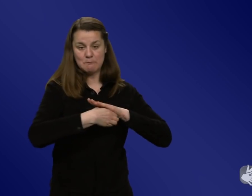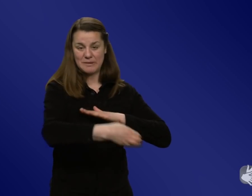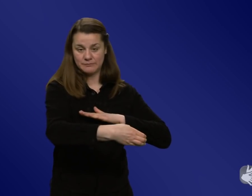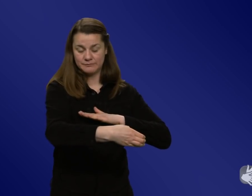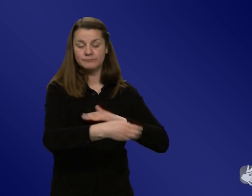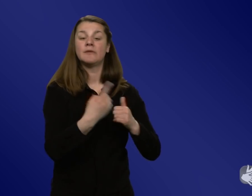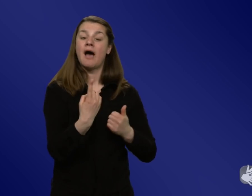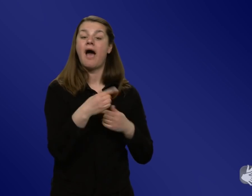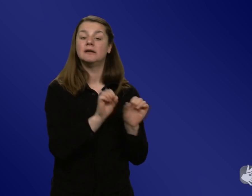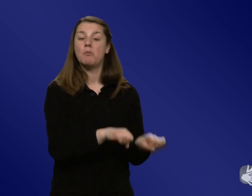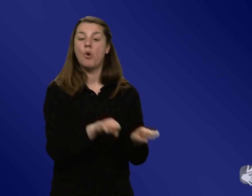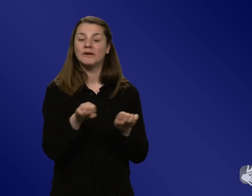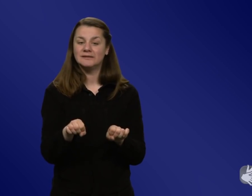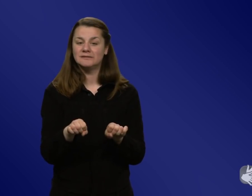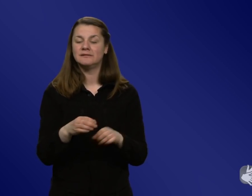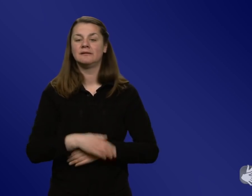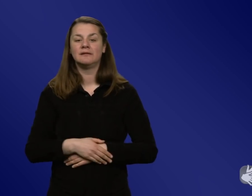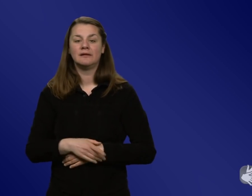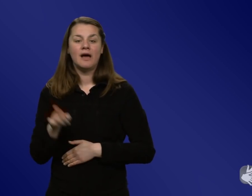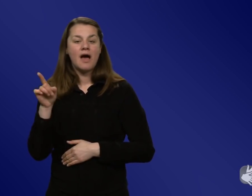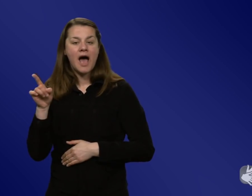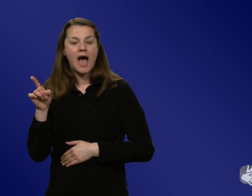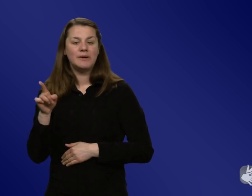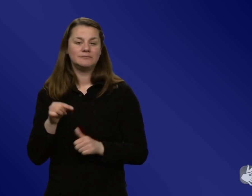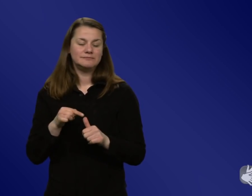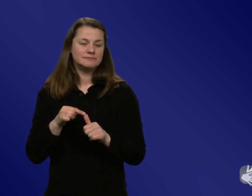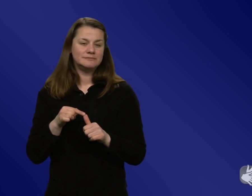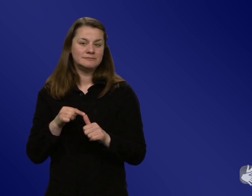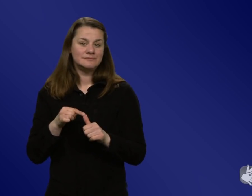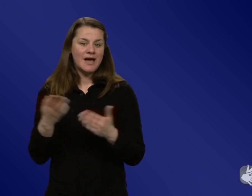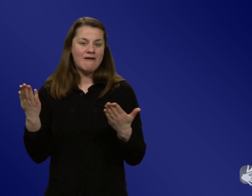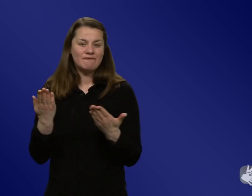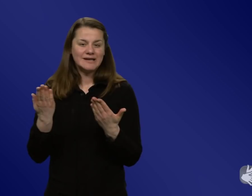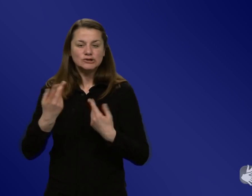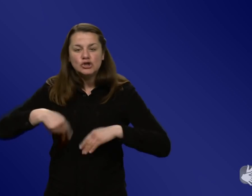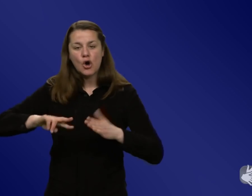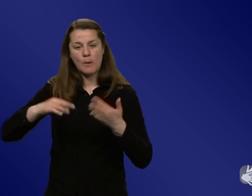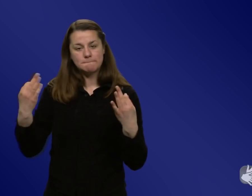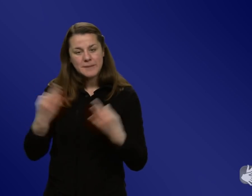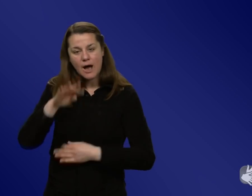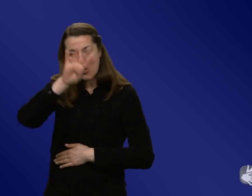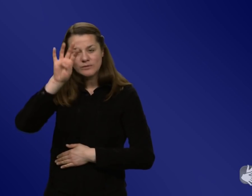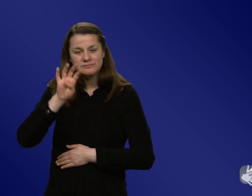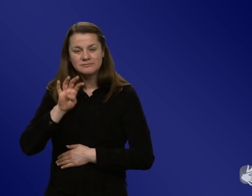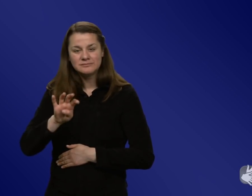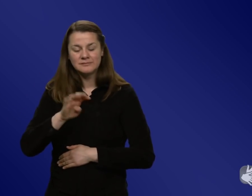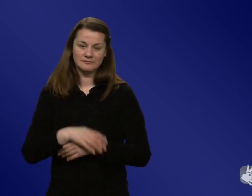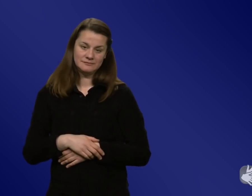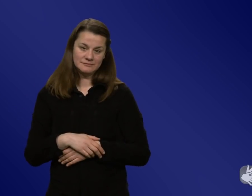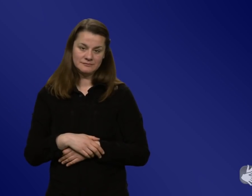noch, um gleich bei der Planung von langfristigen Policies diese Erkenntnisse mit einzubeziehen? Also ich sag mal, das wirkt alles